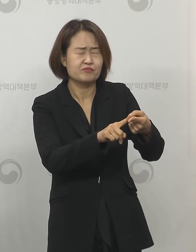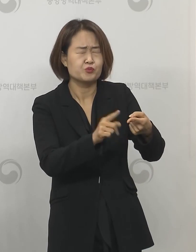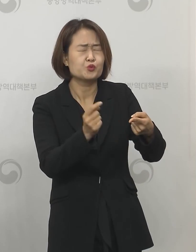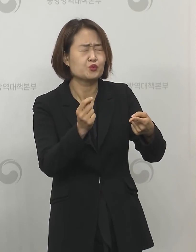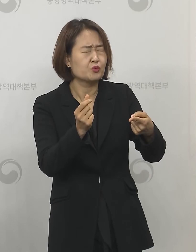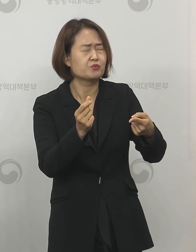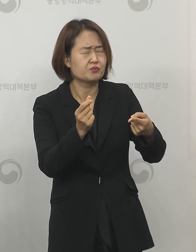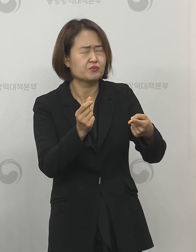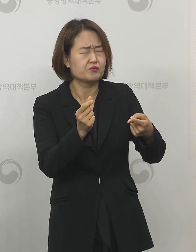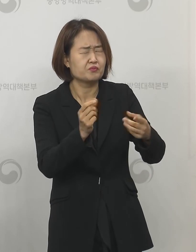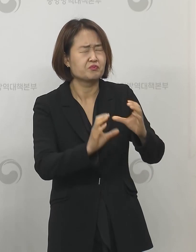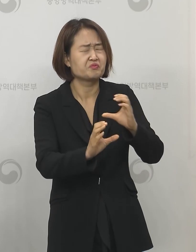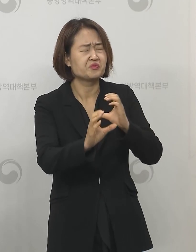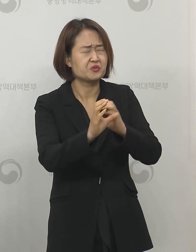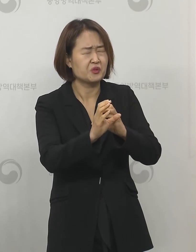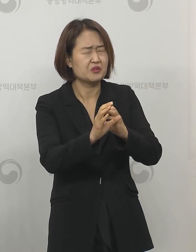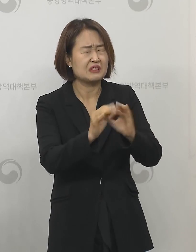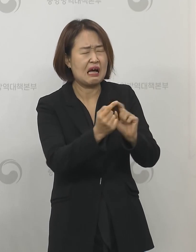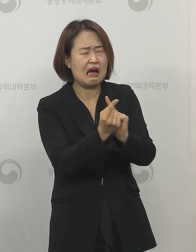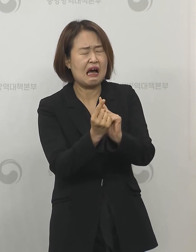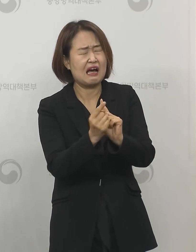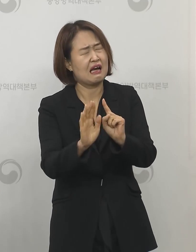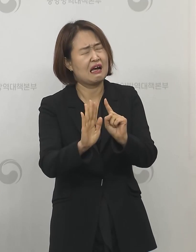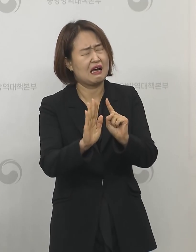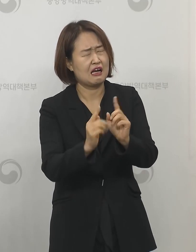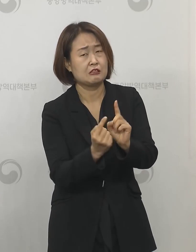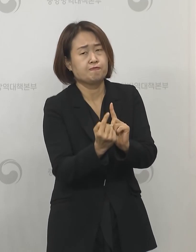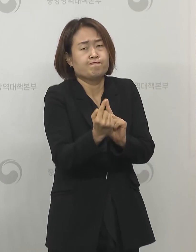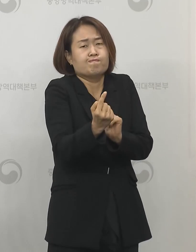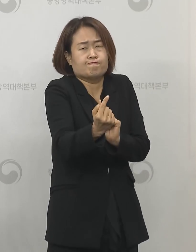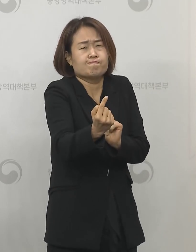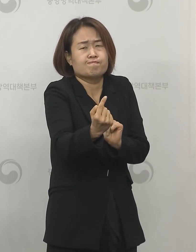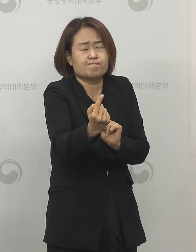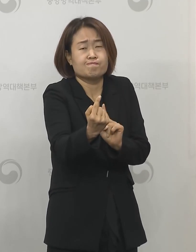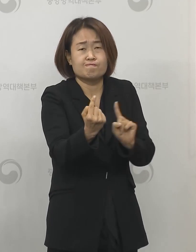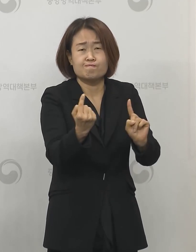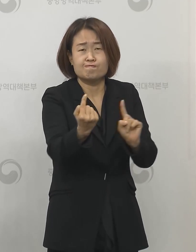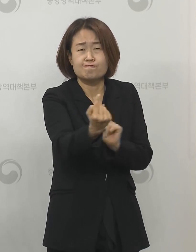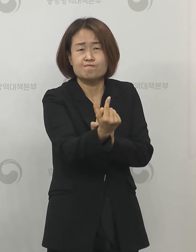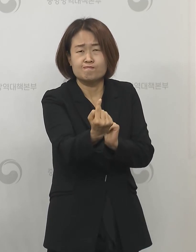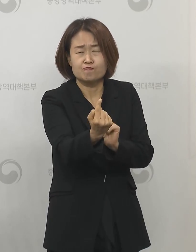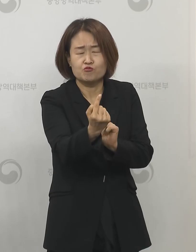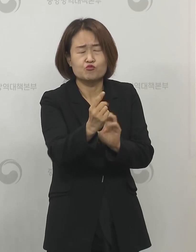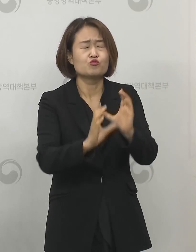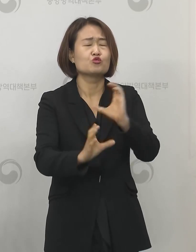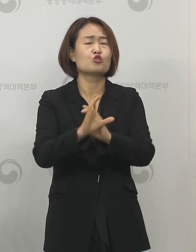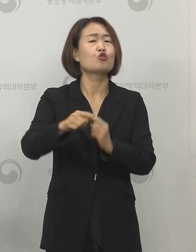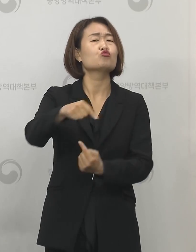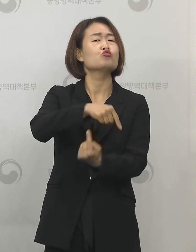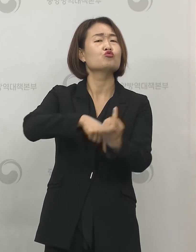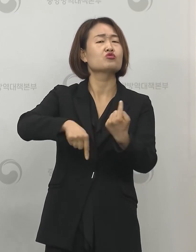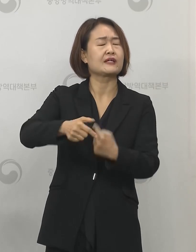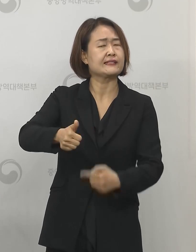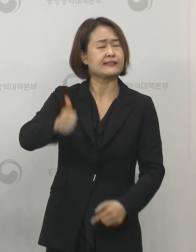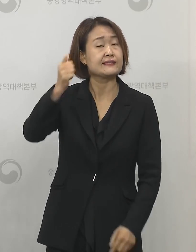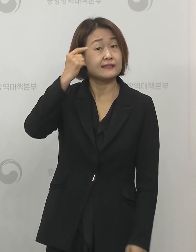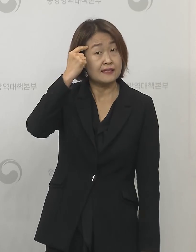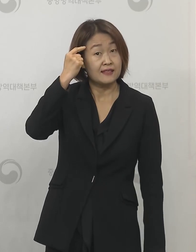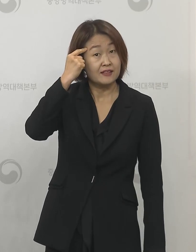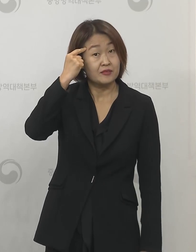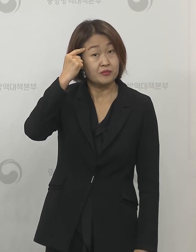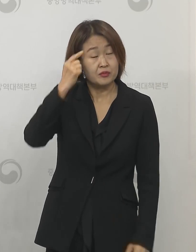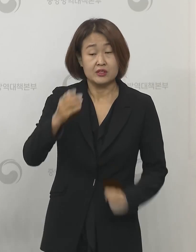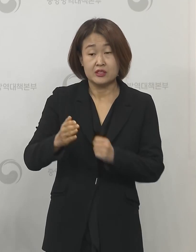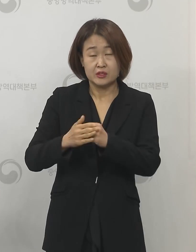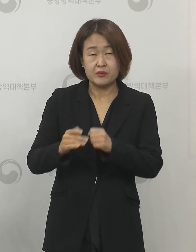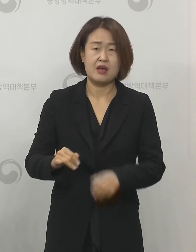사회적 거리 두기를 운영하는 게 필요하다는 그런 판단이고요 이러한 최소한의 그런 감염